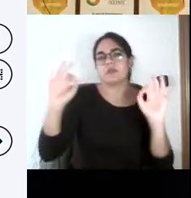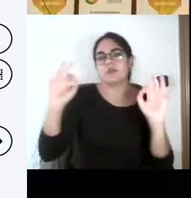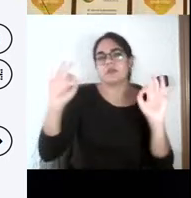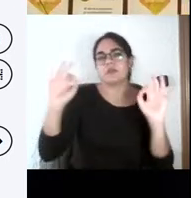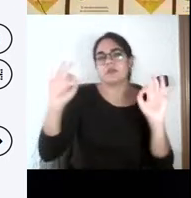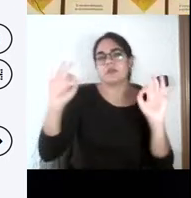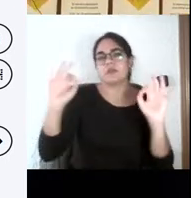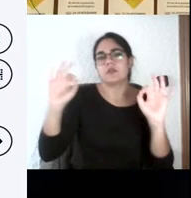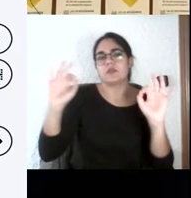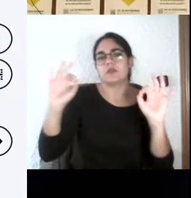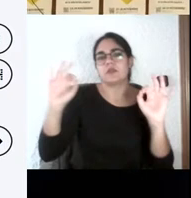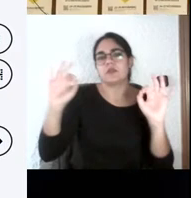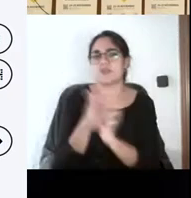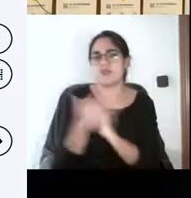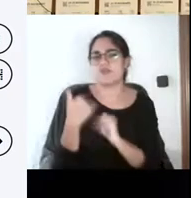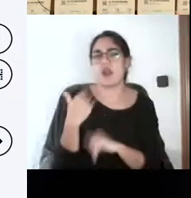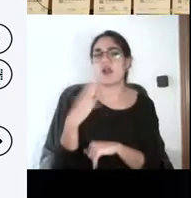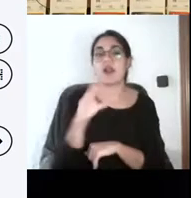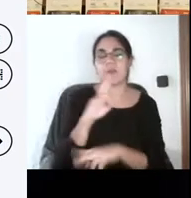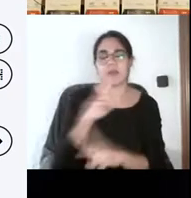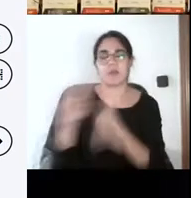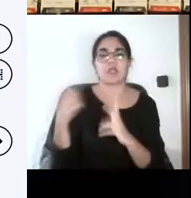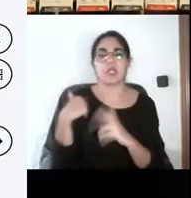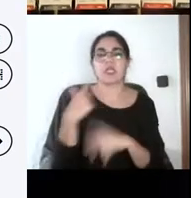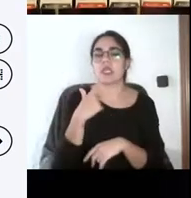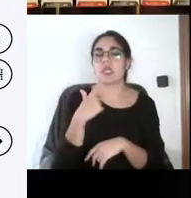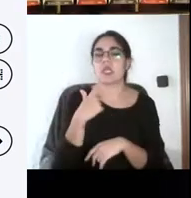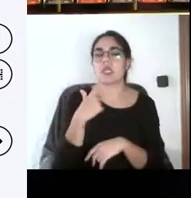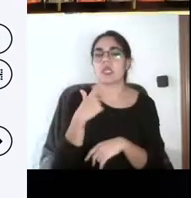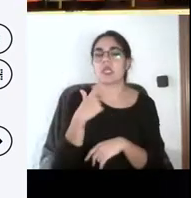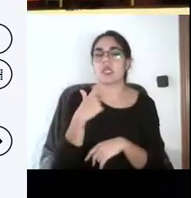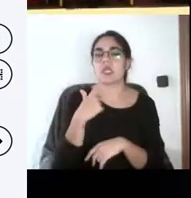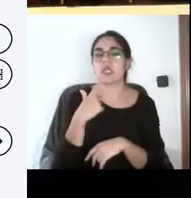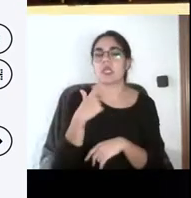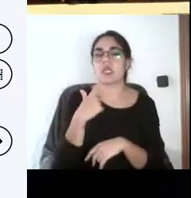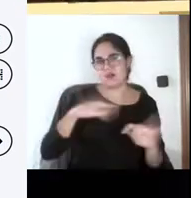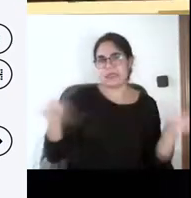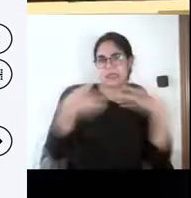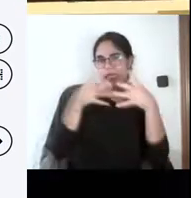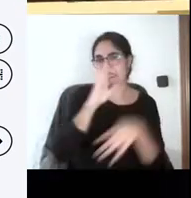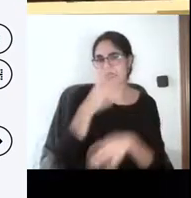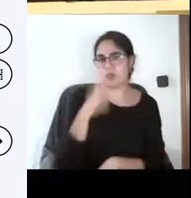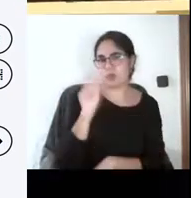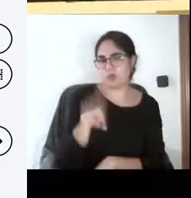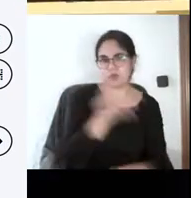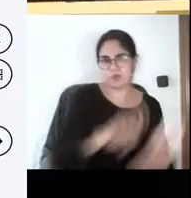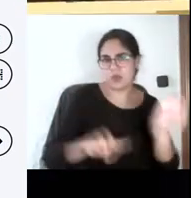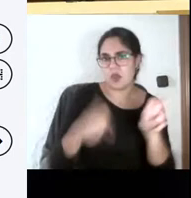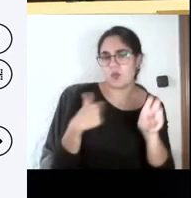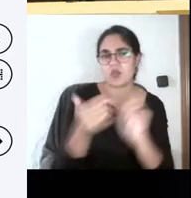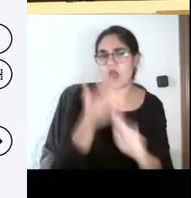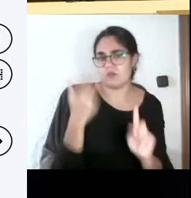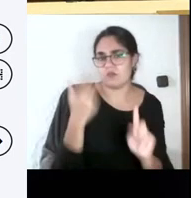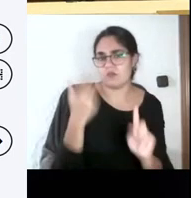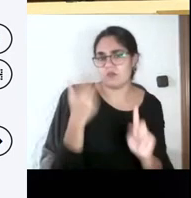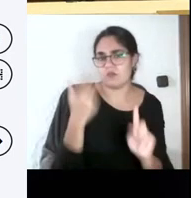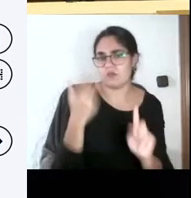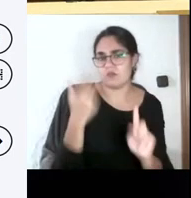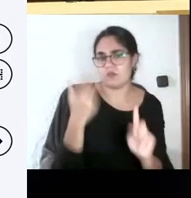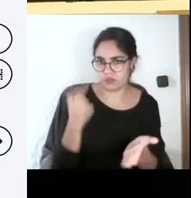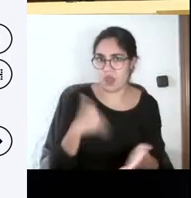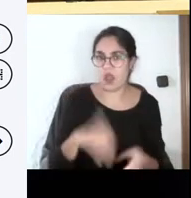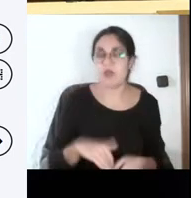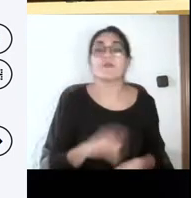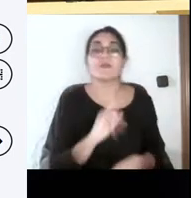cosa, evidentemente no tiene ningún sentido. Claro, si nos centramos eso, en evaluar la parte baja de la pirámide de la taxonomía de Bloom, nos evaluamos